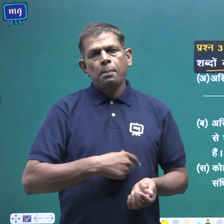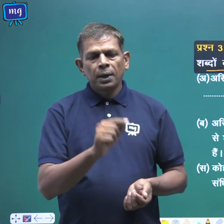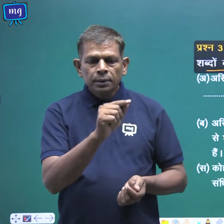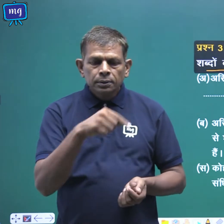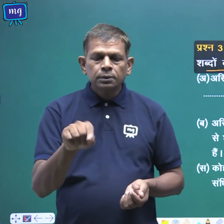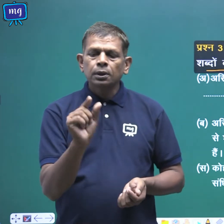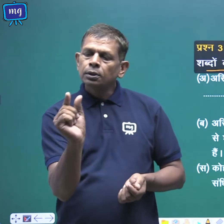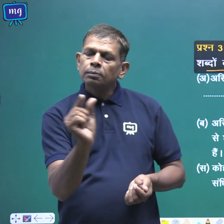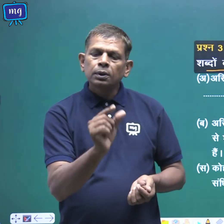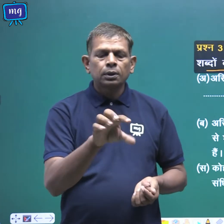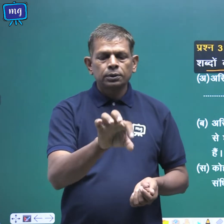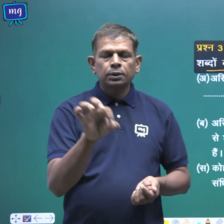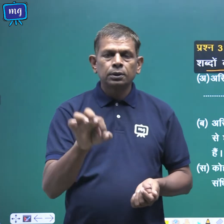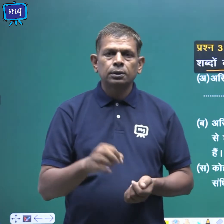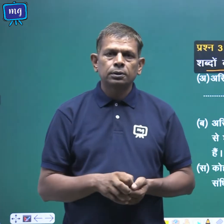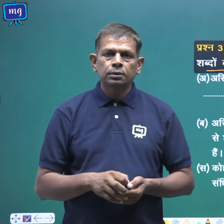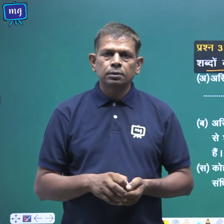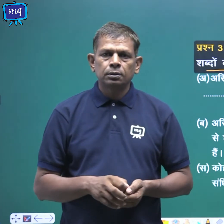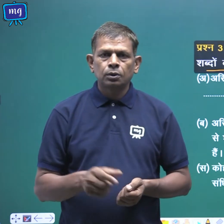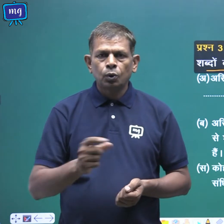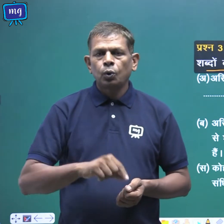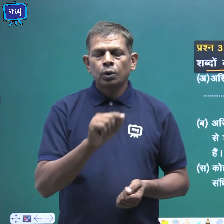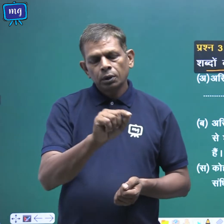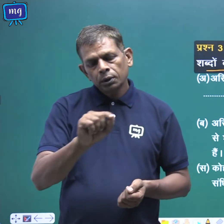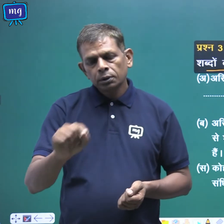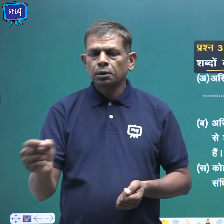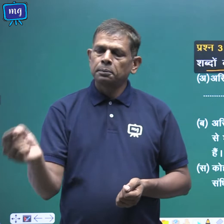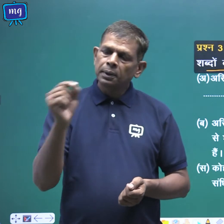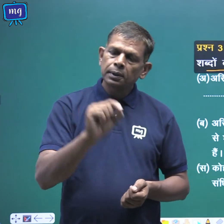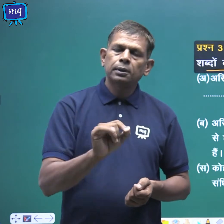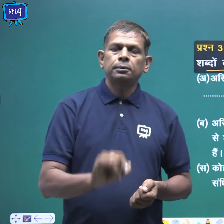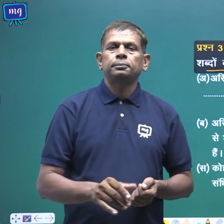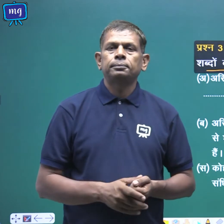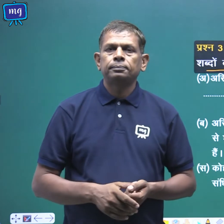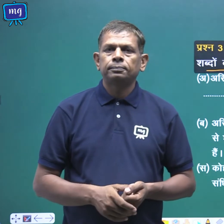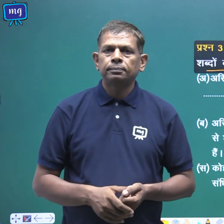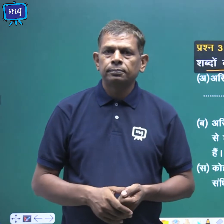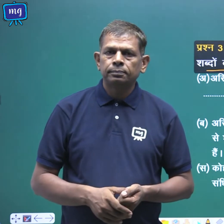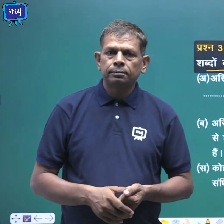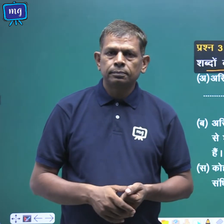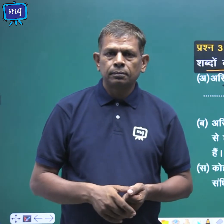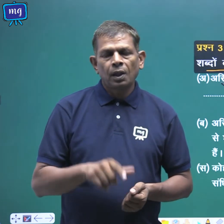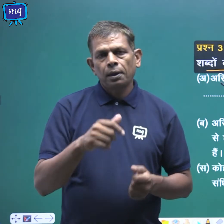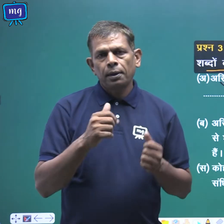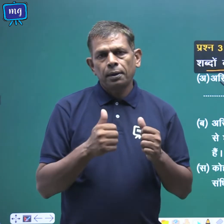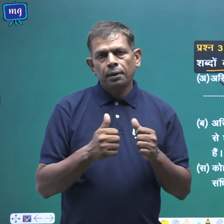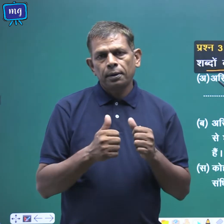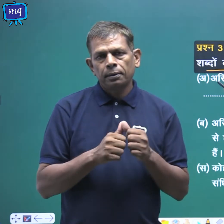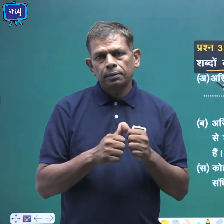शब्द का चेहन करना है और रिक्तिस्थान भरने है अ